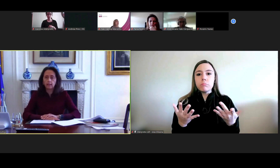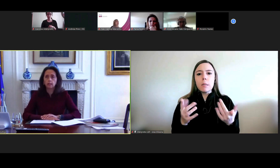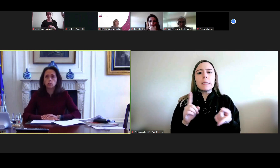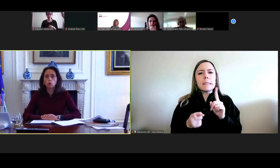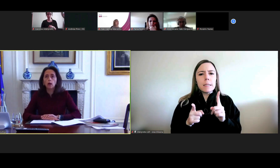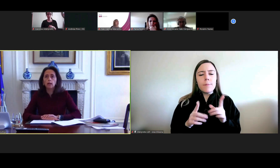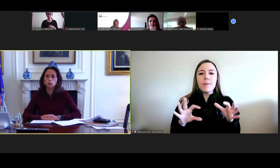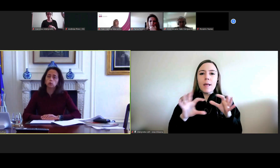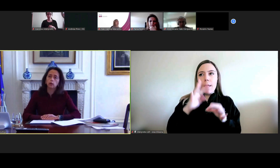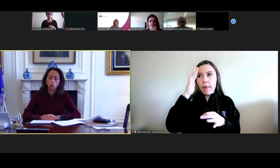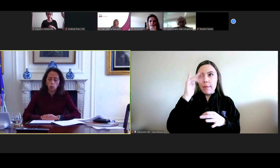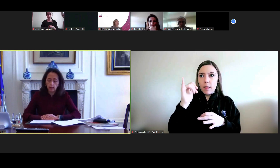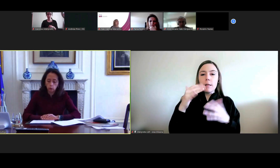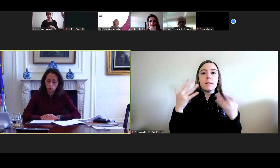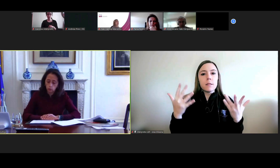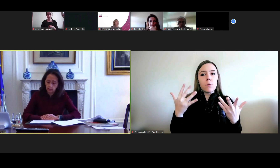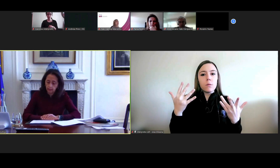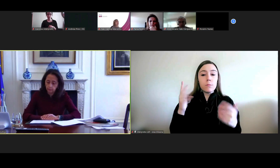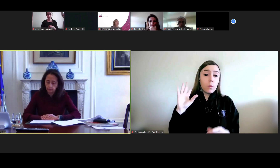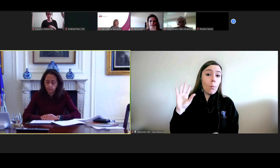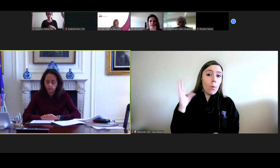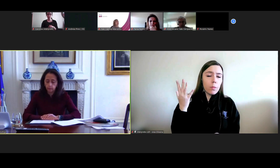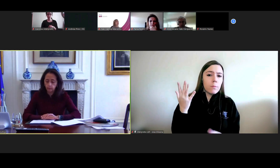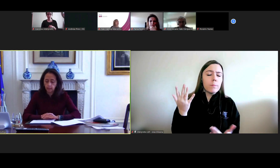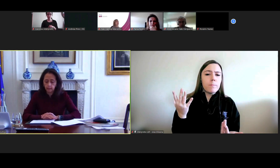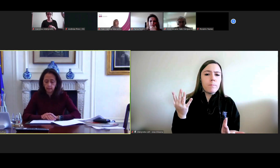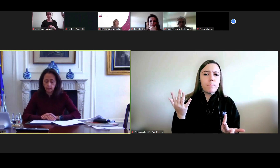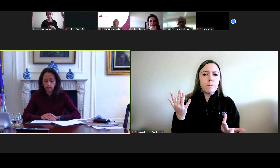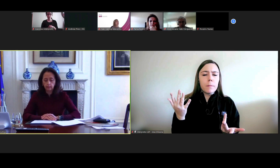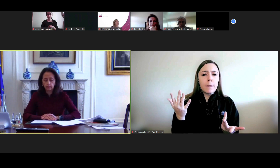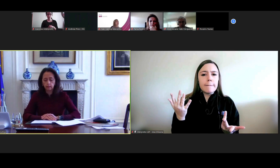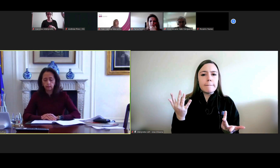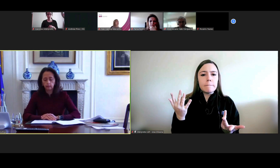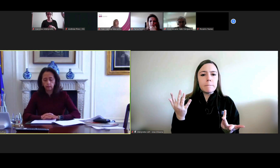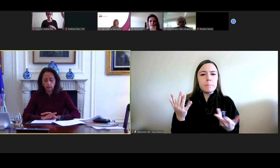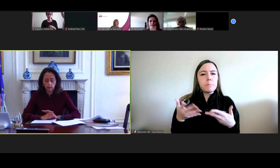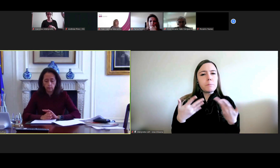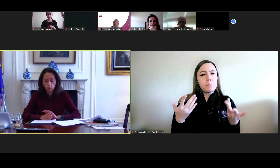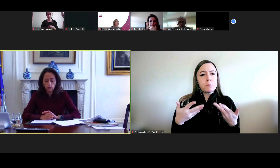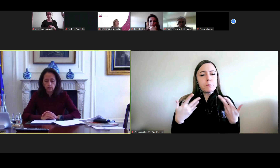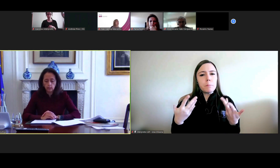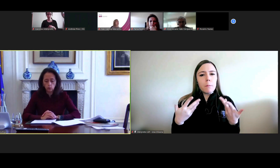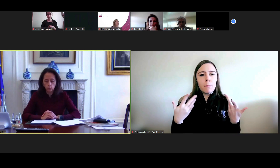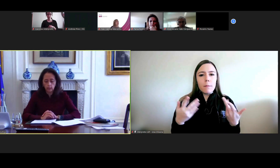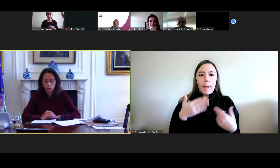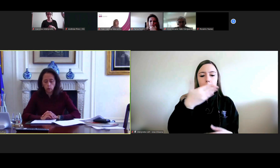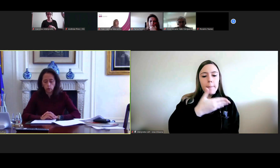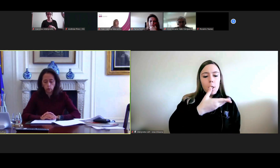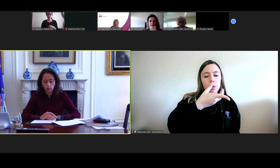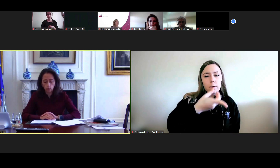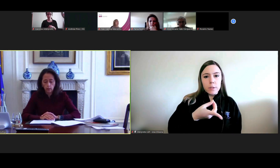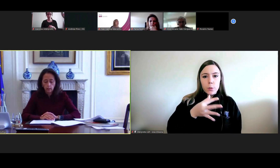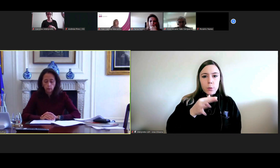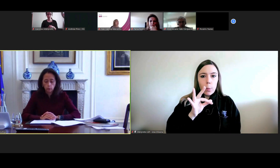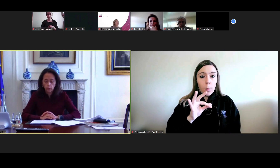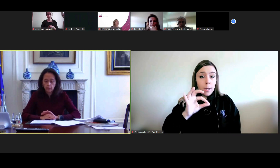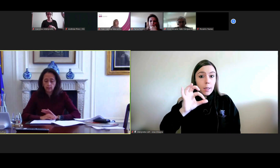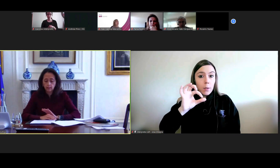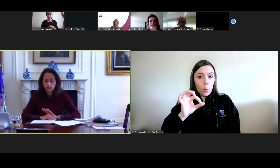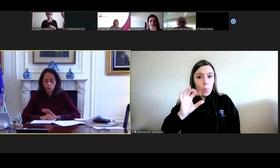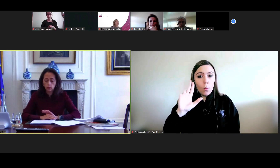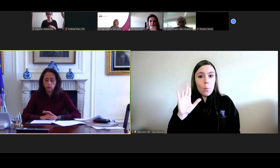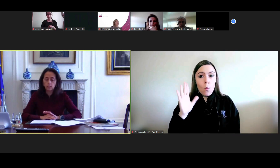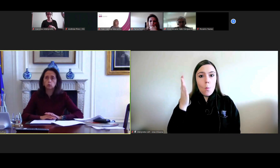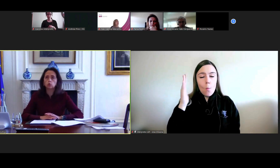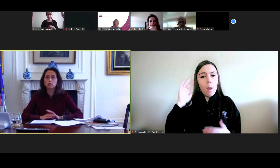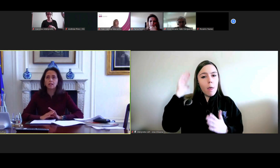uma ideia que quando, a quando, em 1948, quando foi aprovada